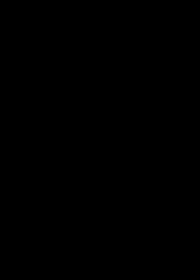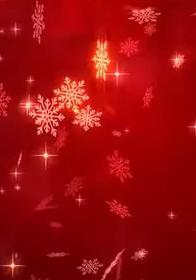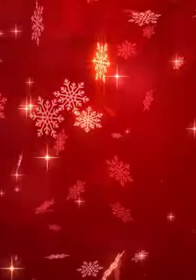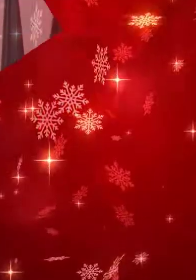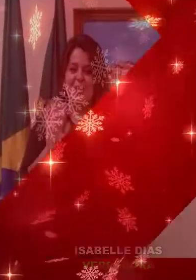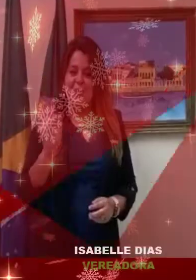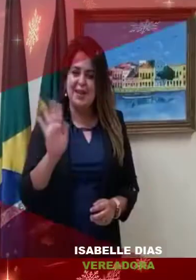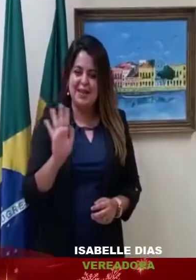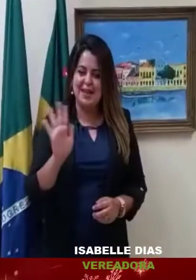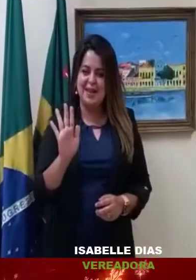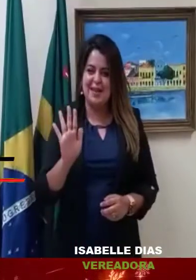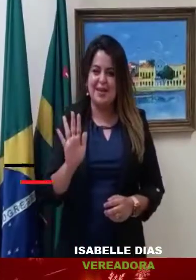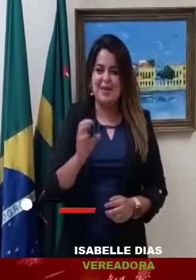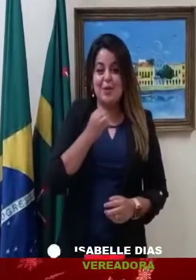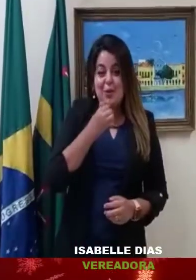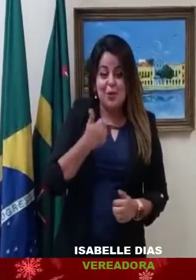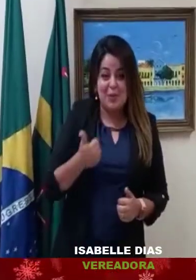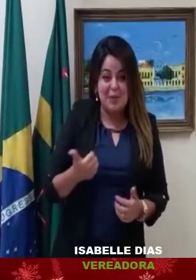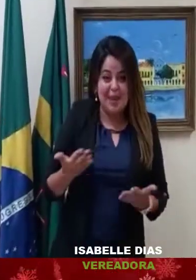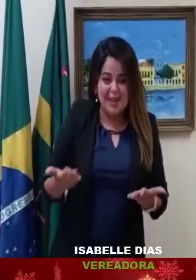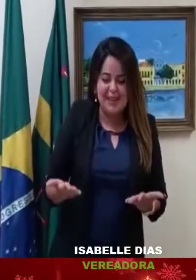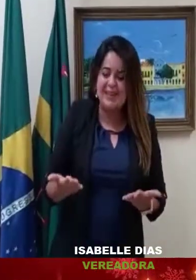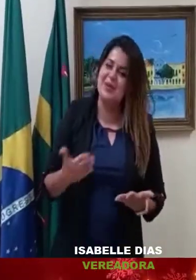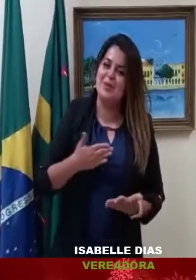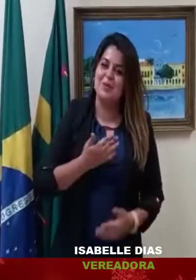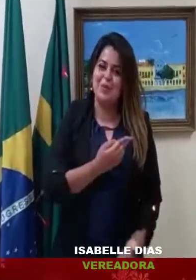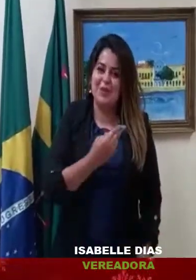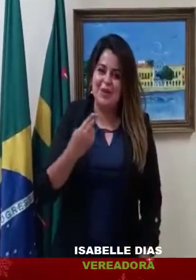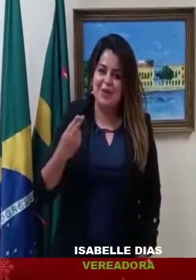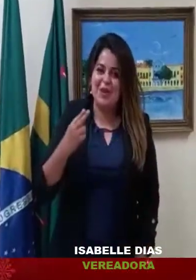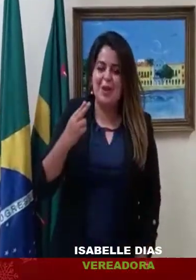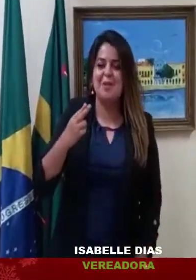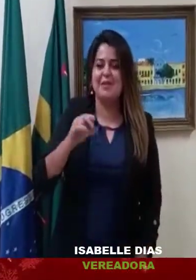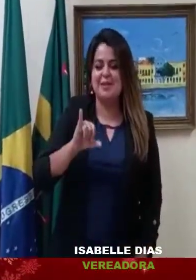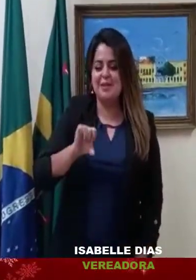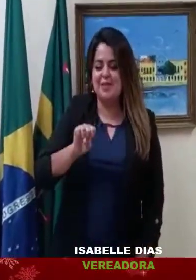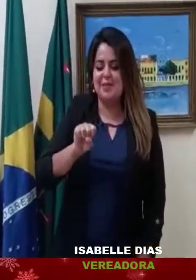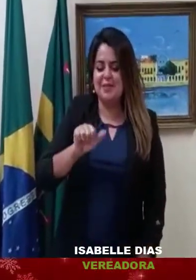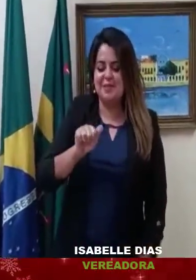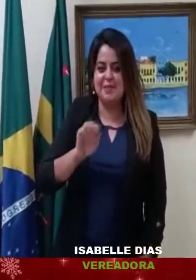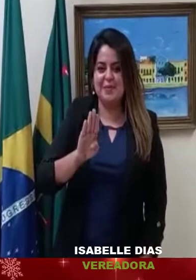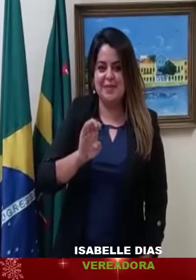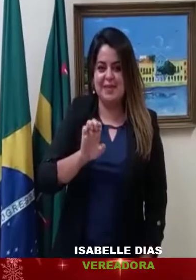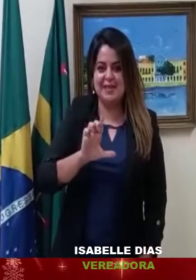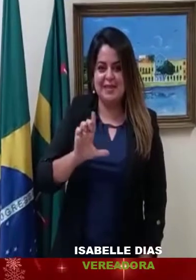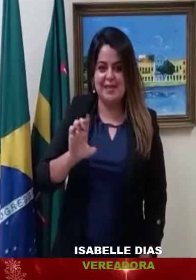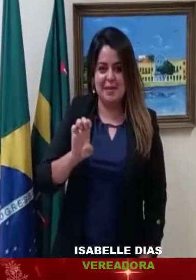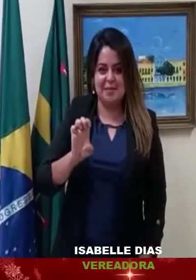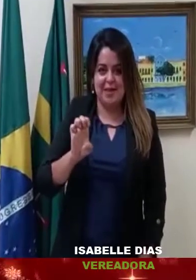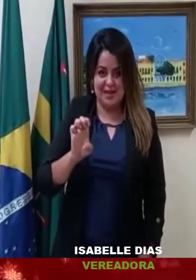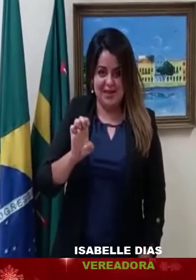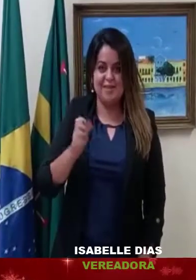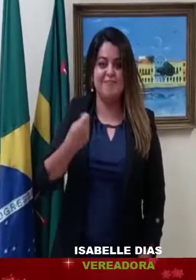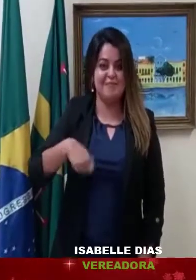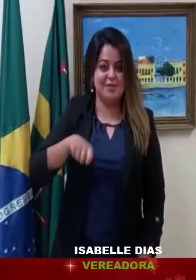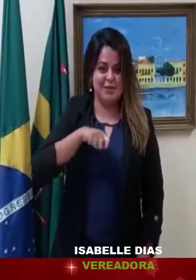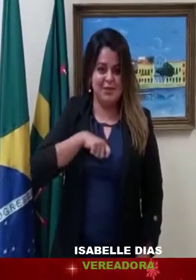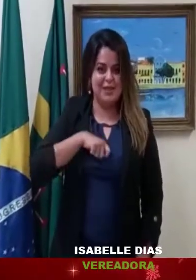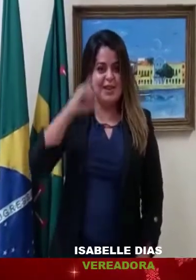Olá, tudo bem com vocês? Meu nome é Isabel Dias e este é o meu